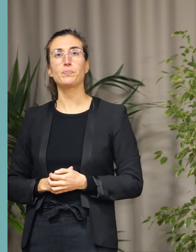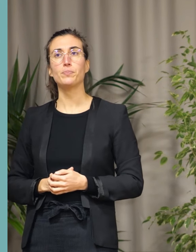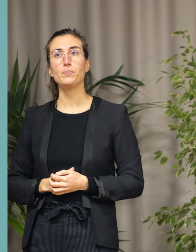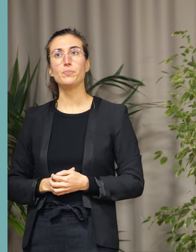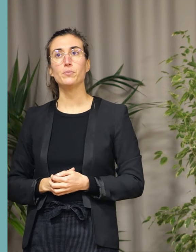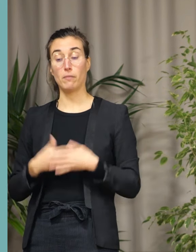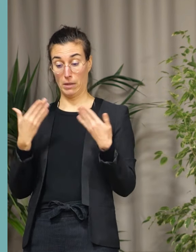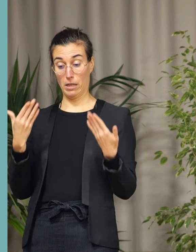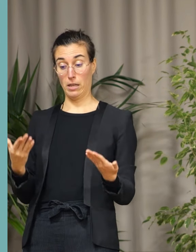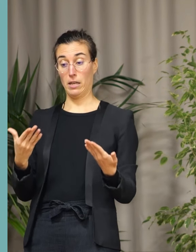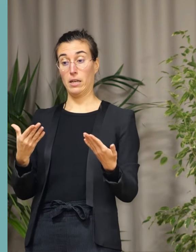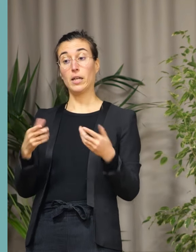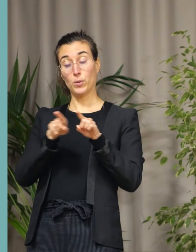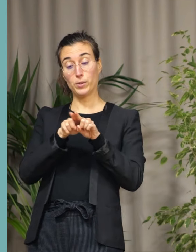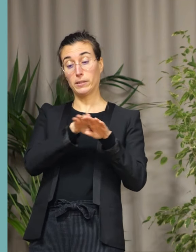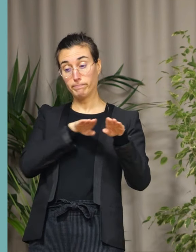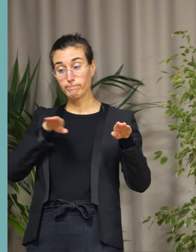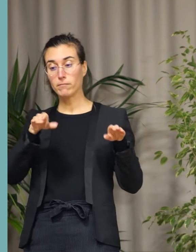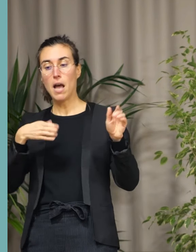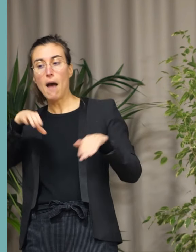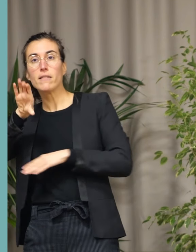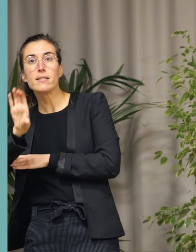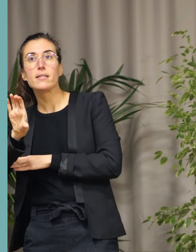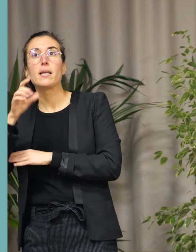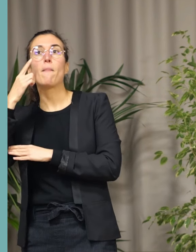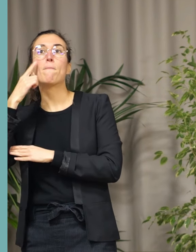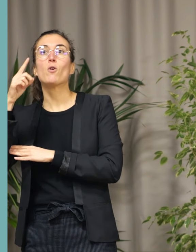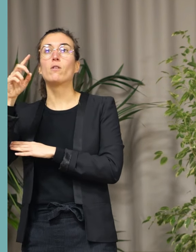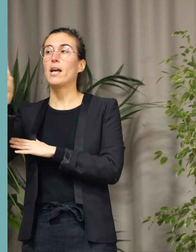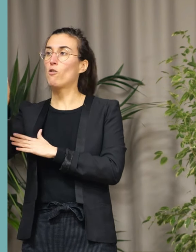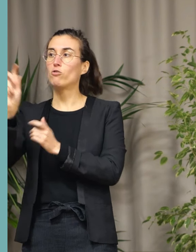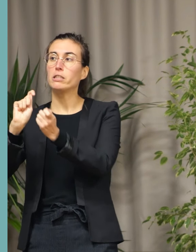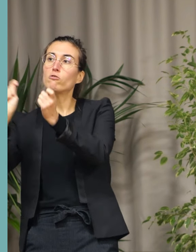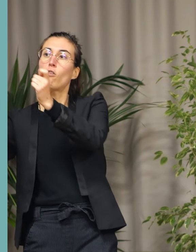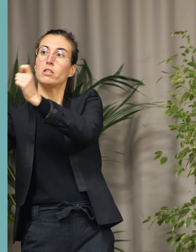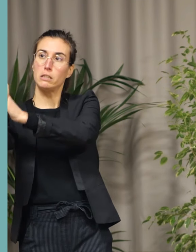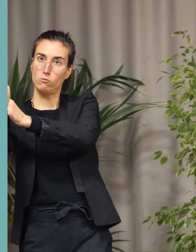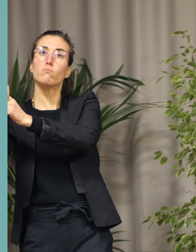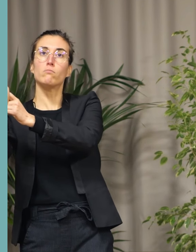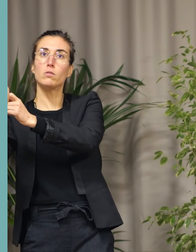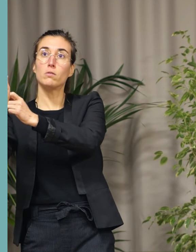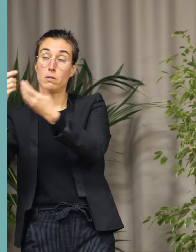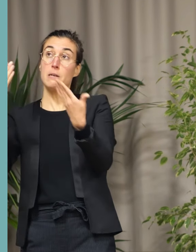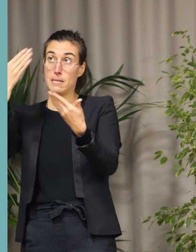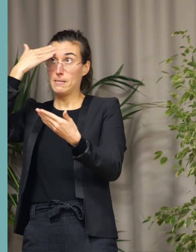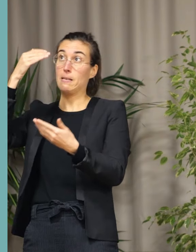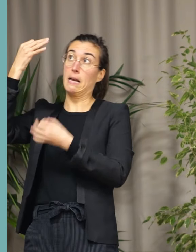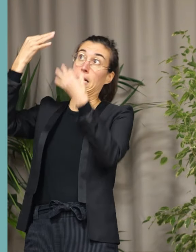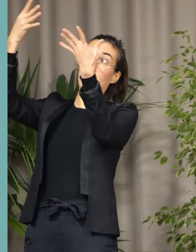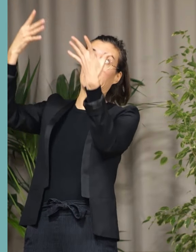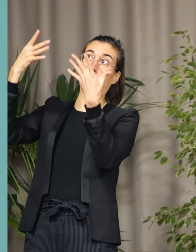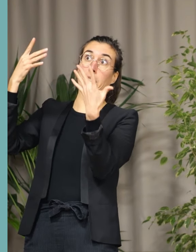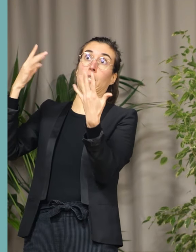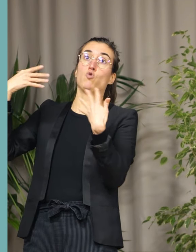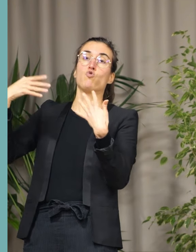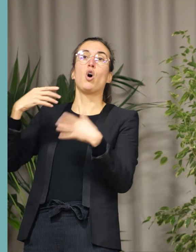nous investirons pour la transition écologique avec cette prise de conscience de l'urgence climatique. Nous n'avons pas